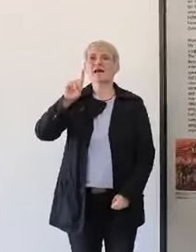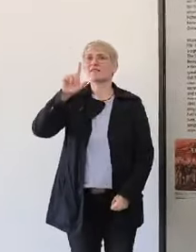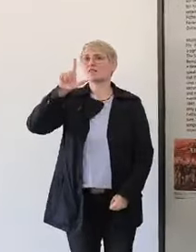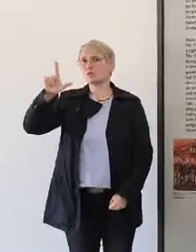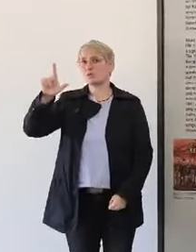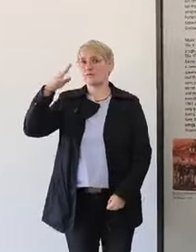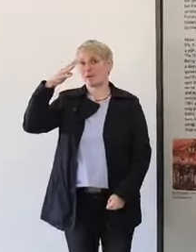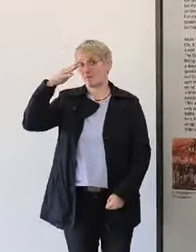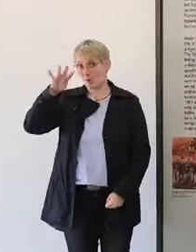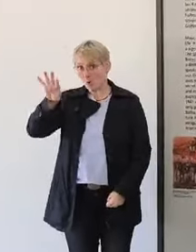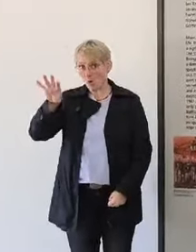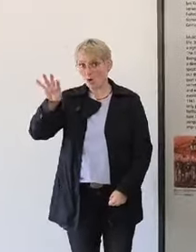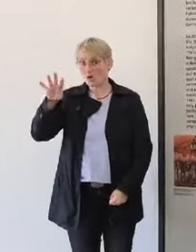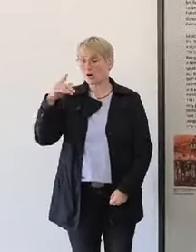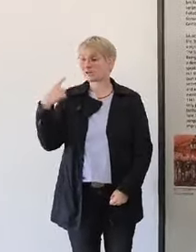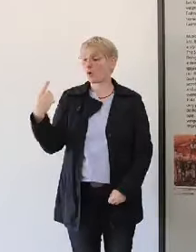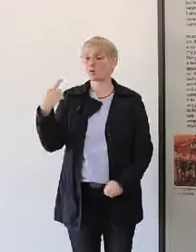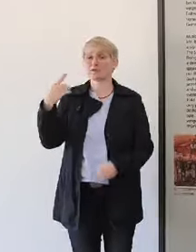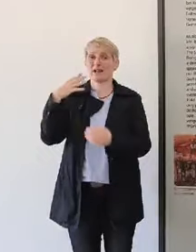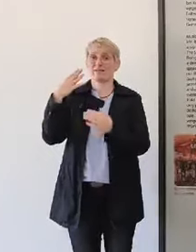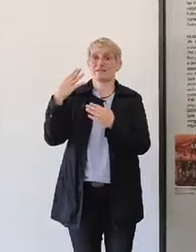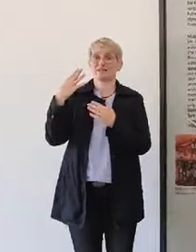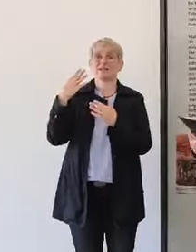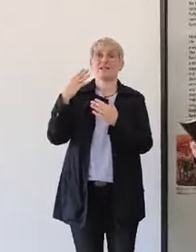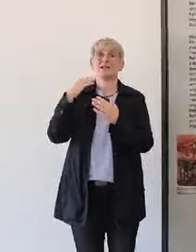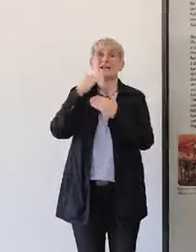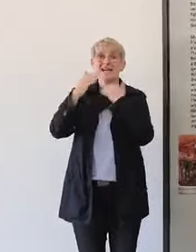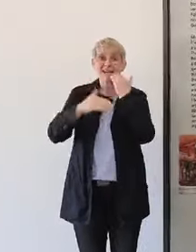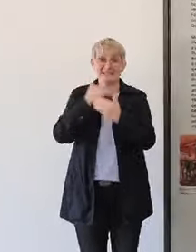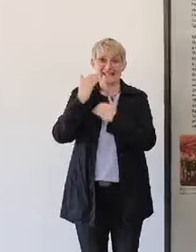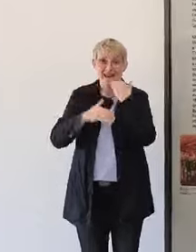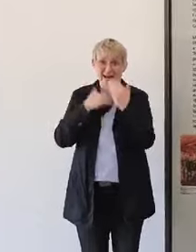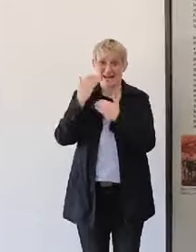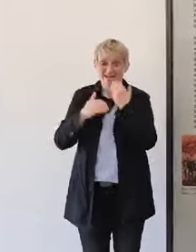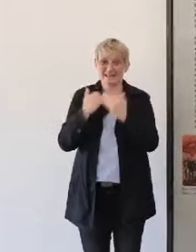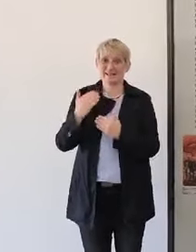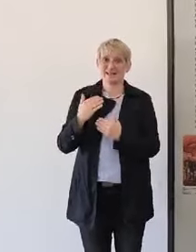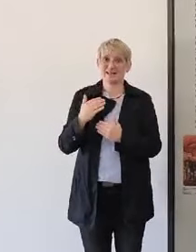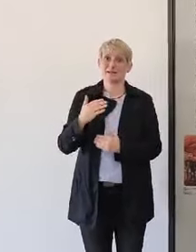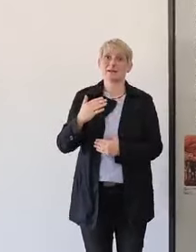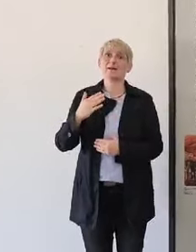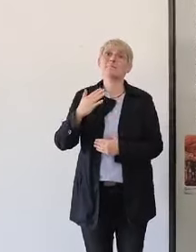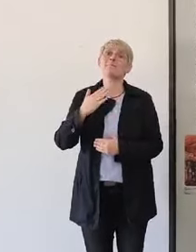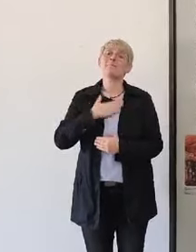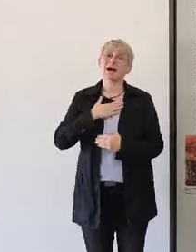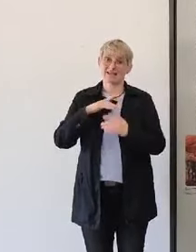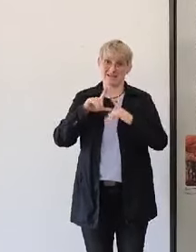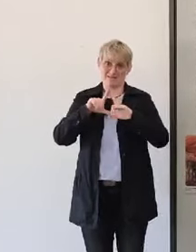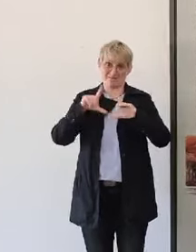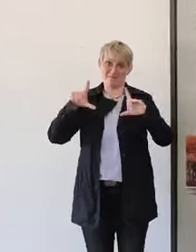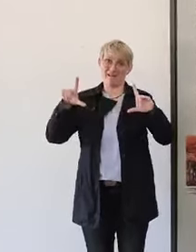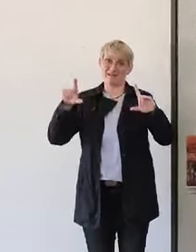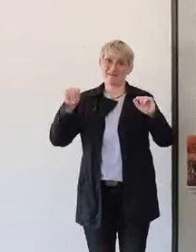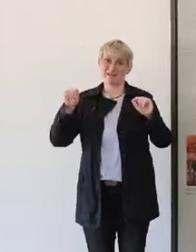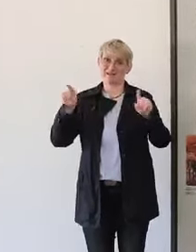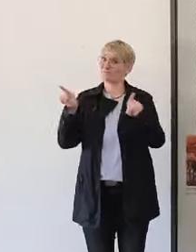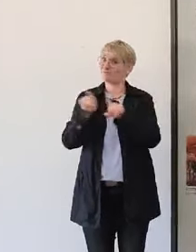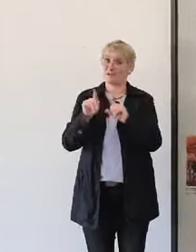Weiteren gesagt in seinen Zeitzeugengesprächen, meine Bilder sind wie Bücher. Sie sind meine